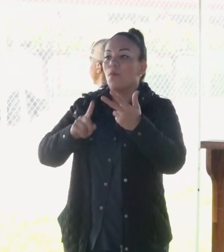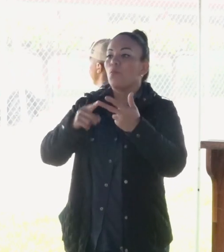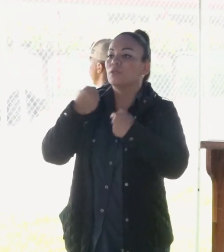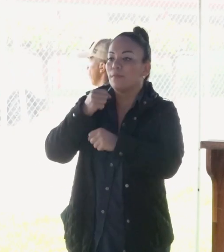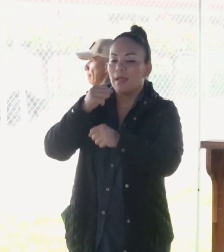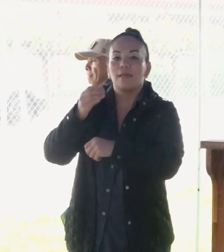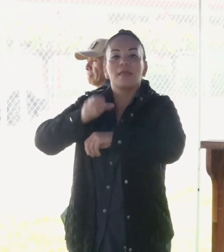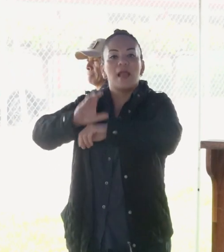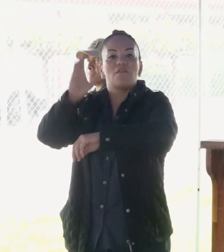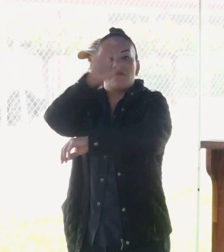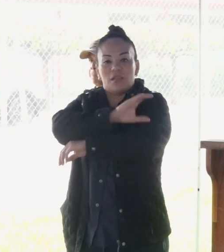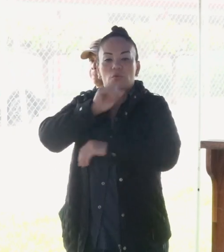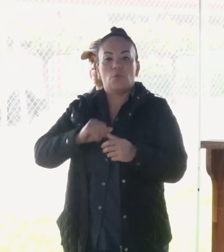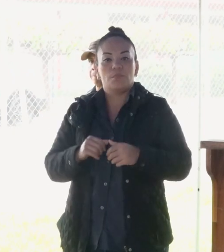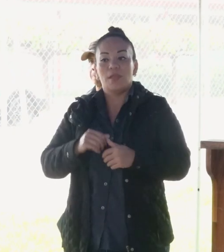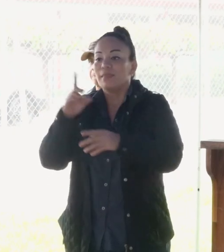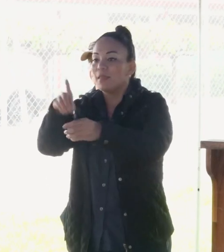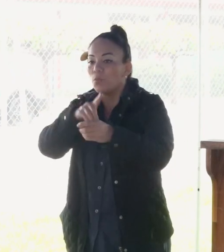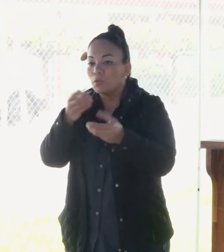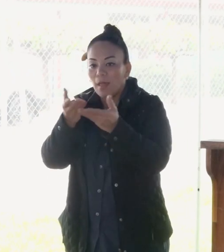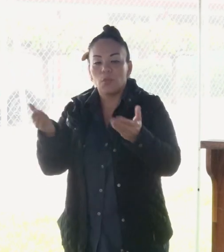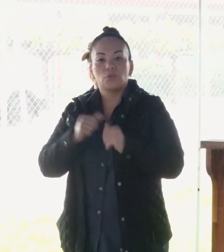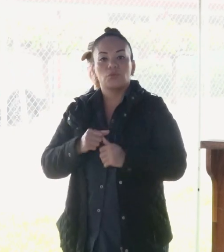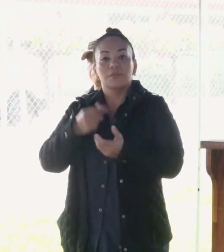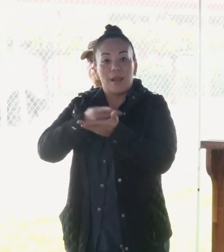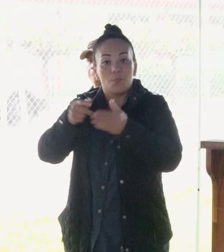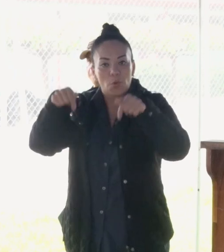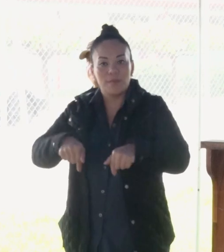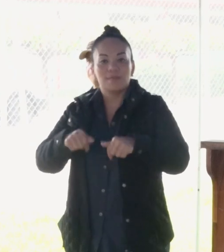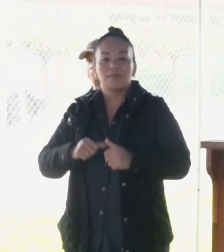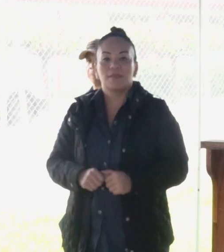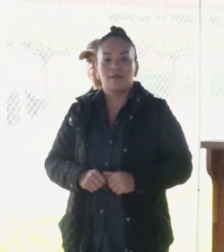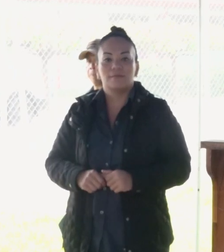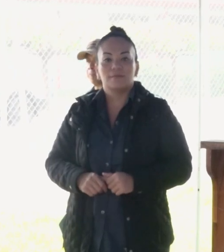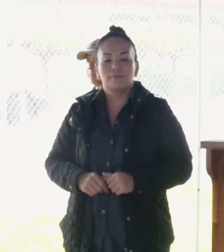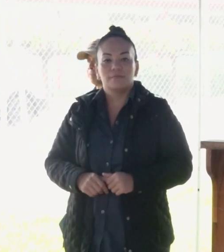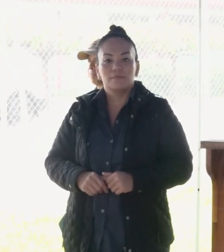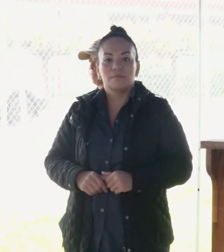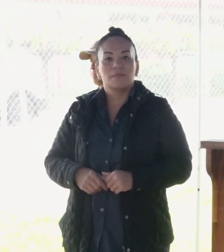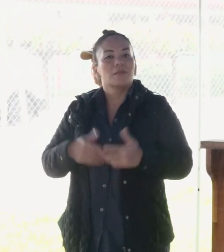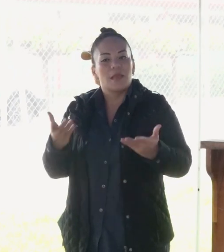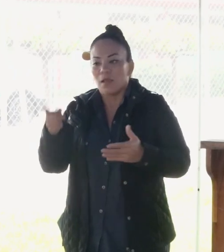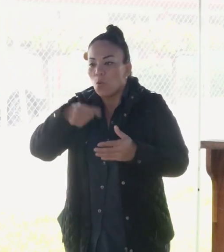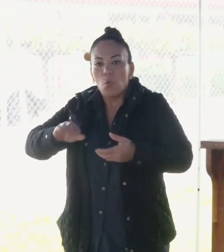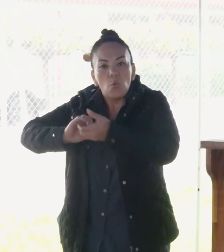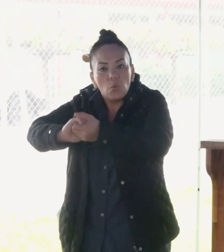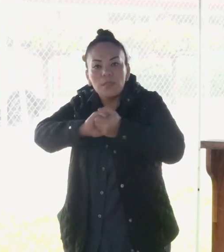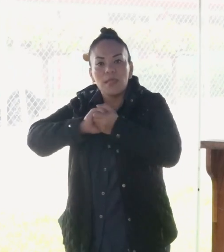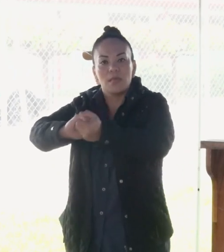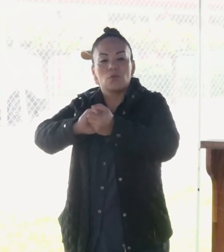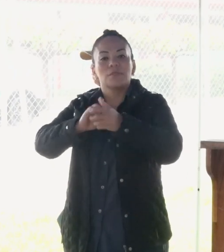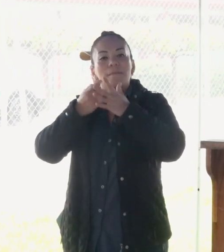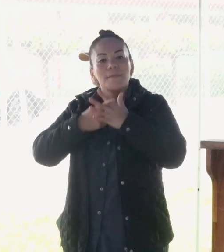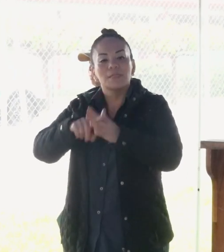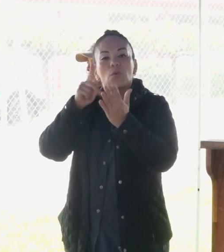Carrillo y los diputados y diputadas de la provincia que unidos emprendieron